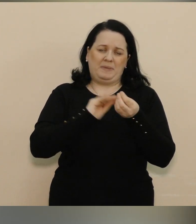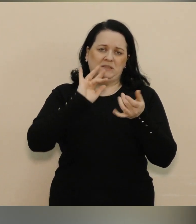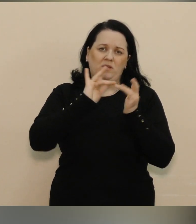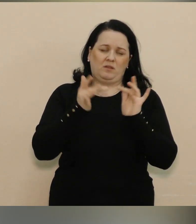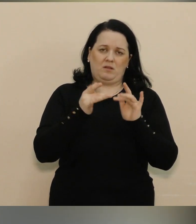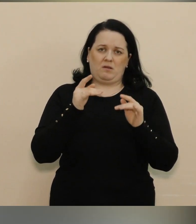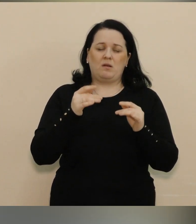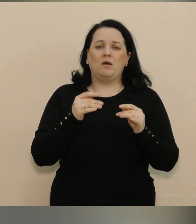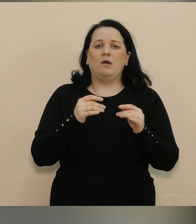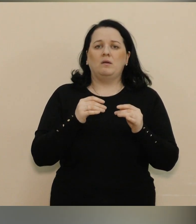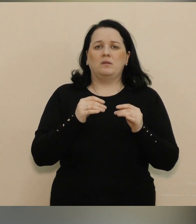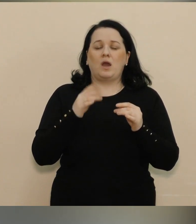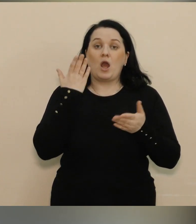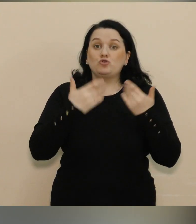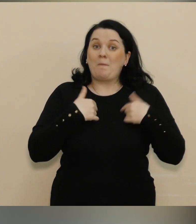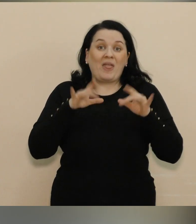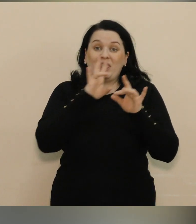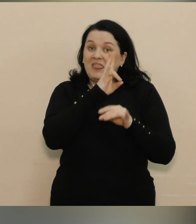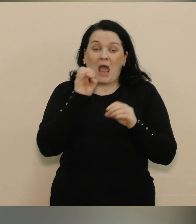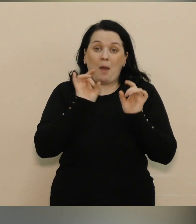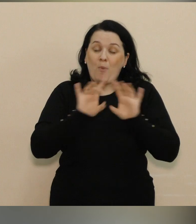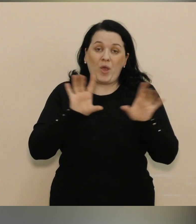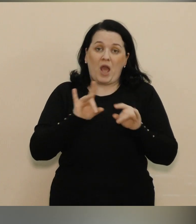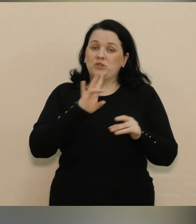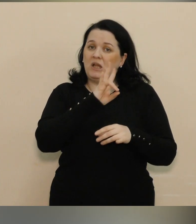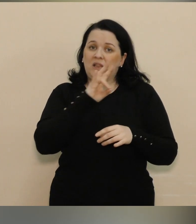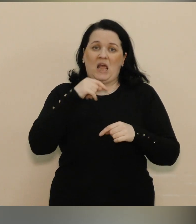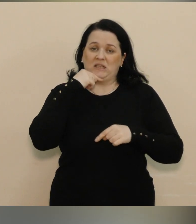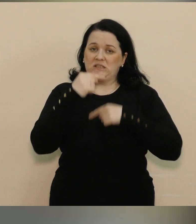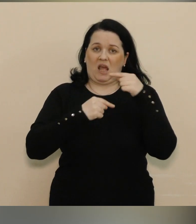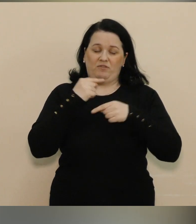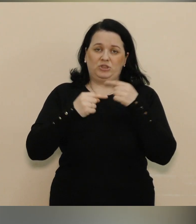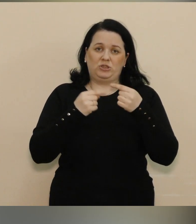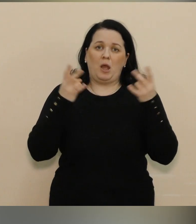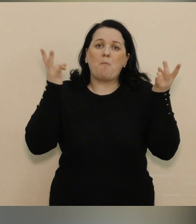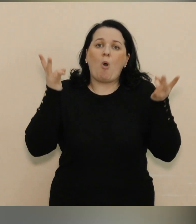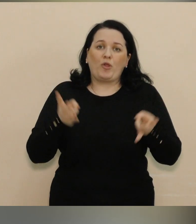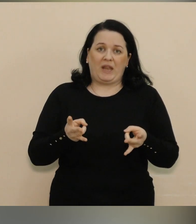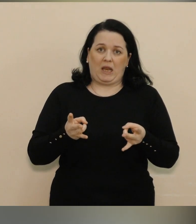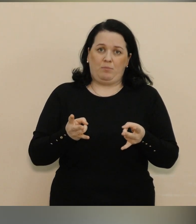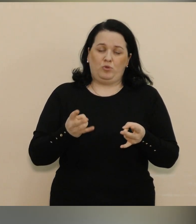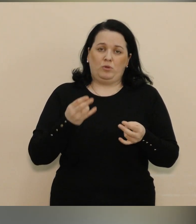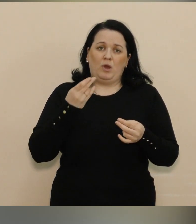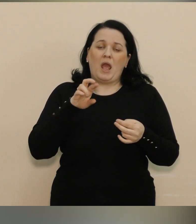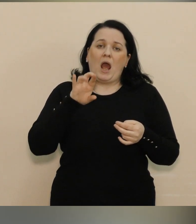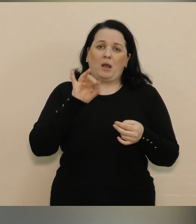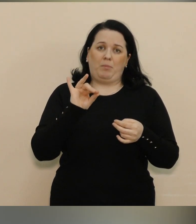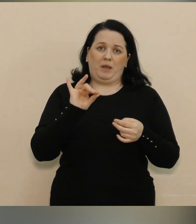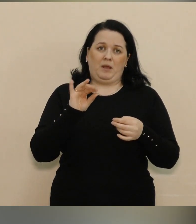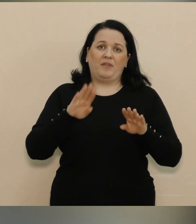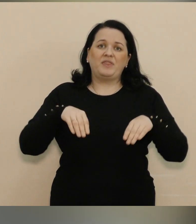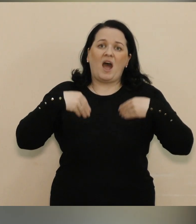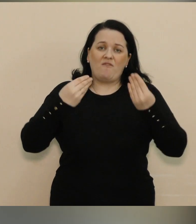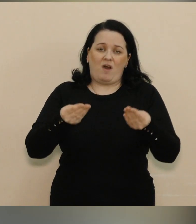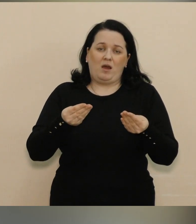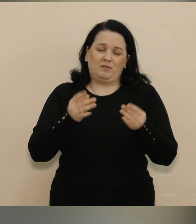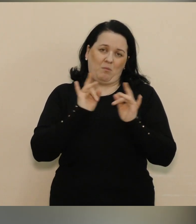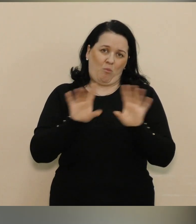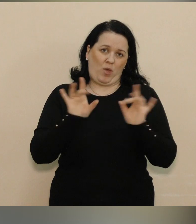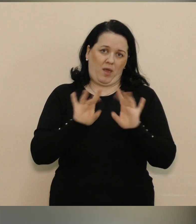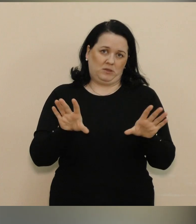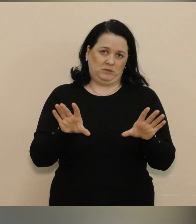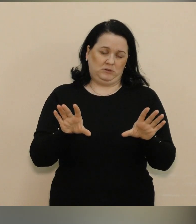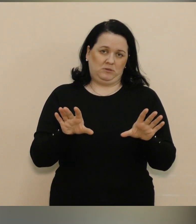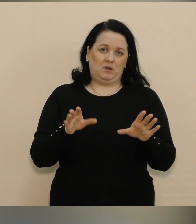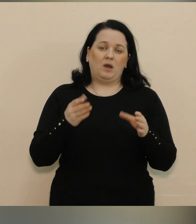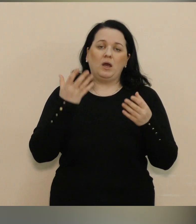дещо не пояснюємо, тому не завжди потрібно давати пояснення.